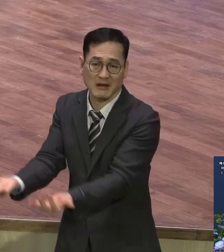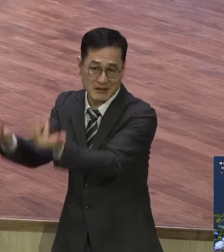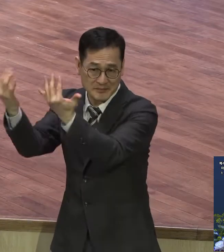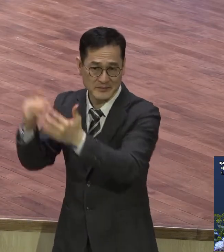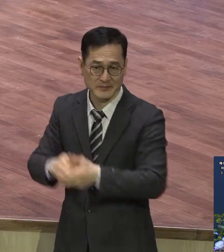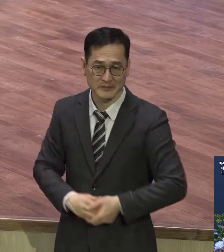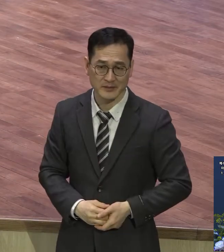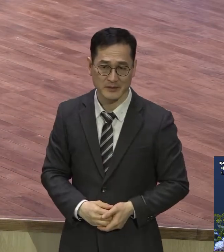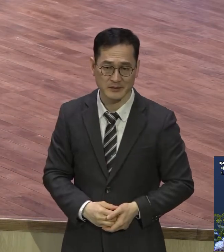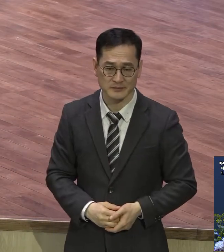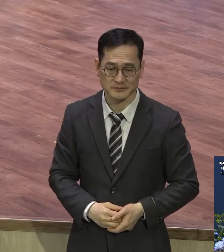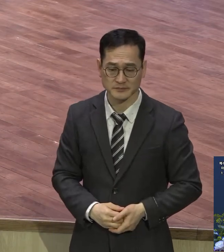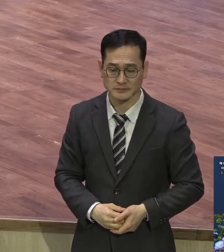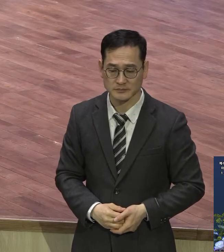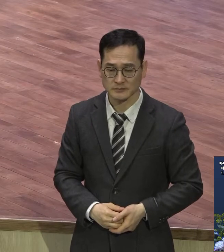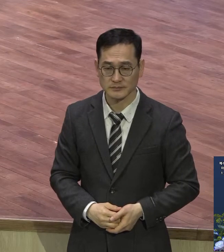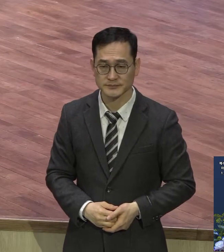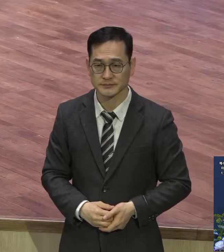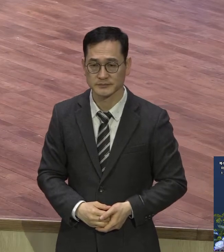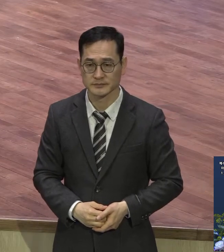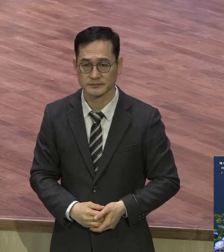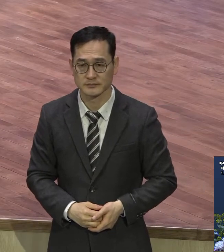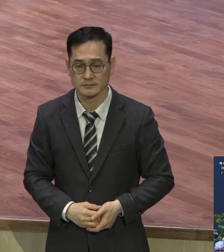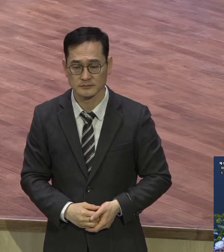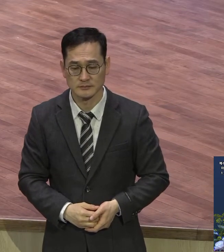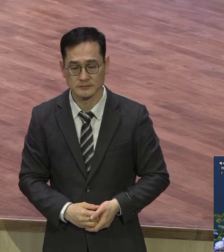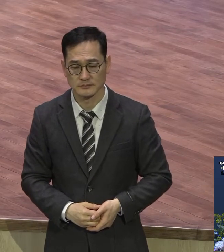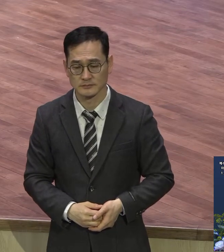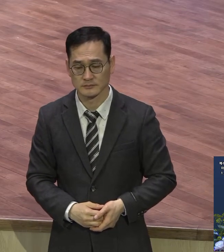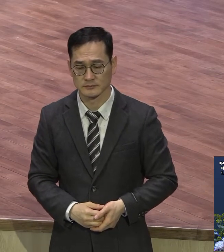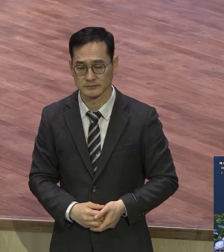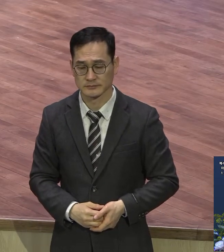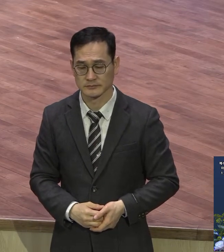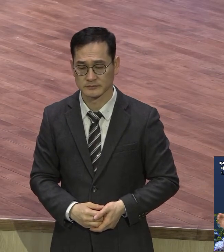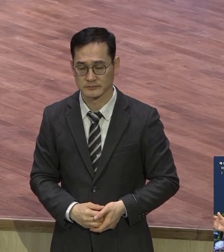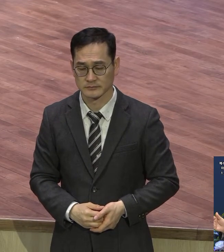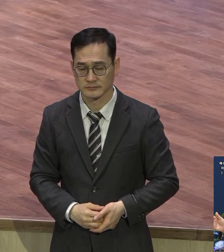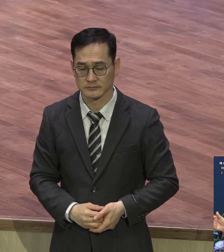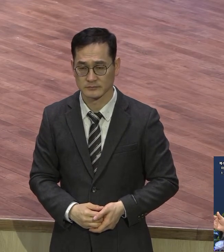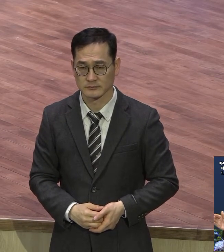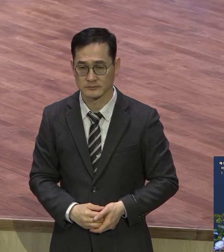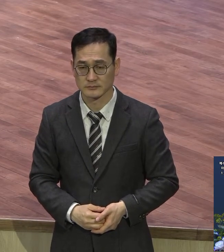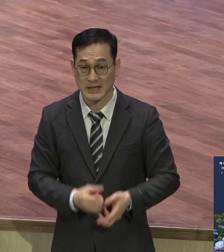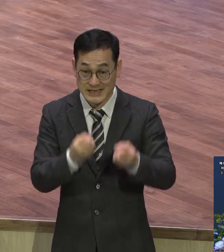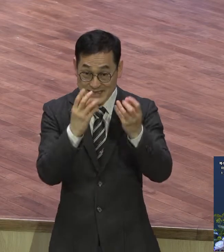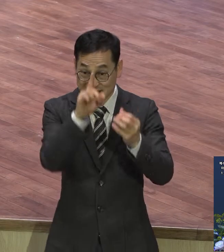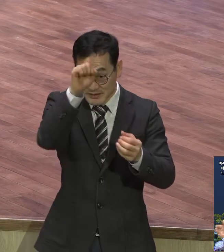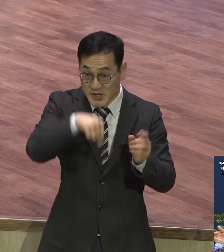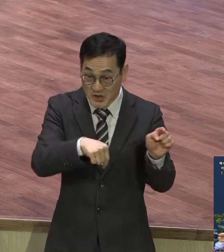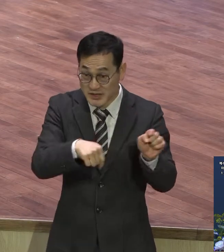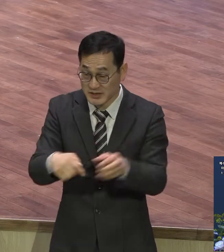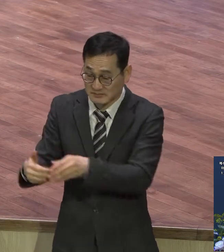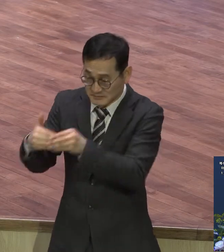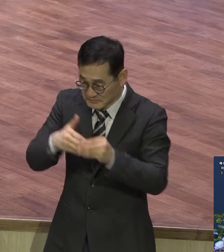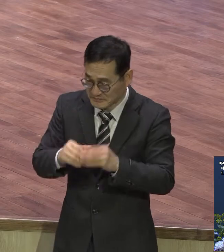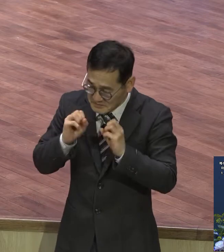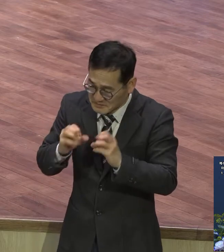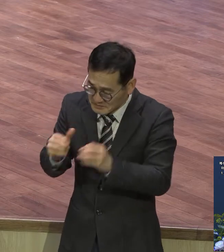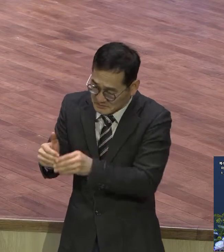비슷한지요 신천지를 또 모르고도 몇 개월 동안 몇 년 동안 그렇게 공부를 한다는